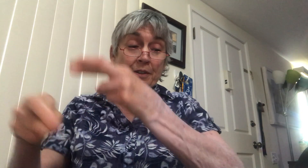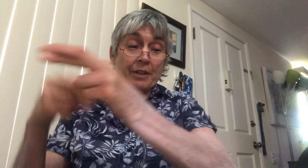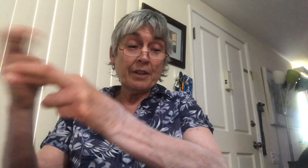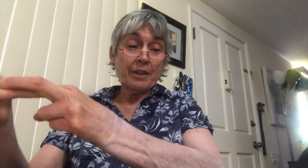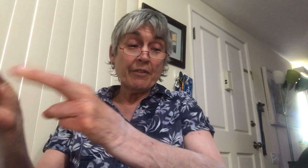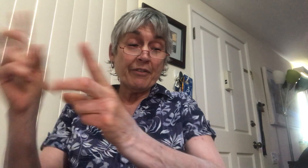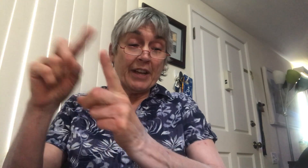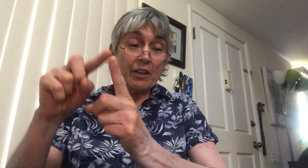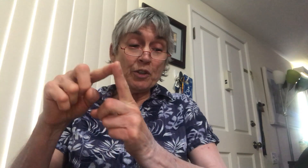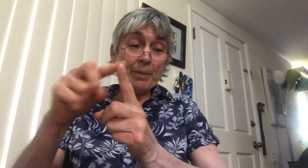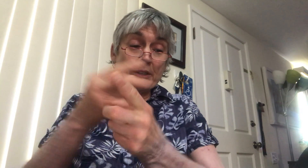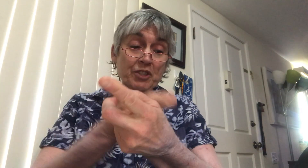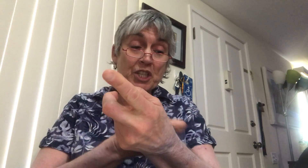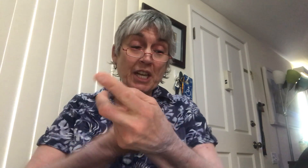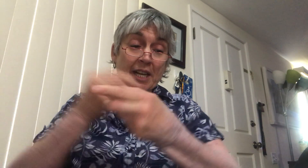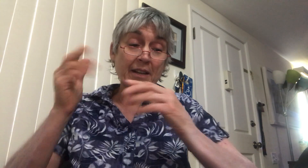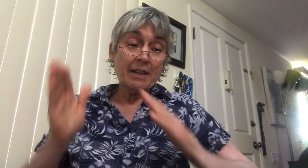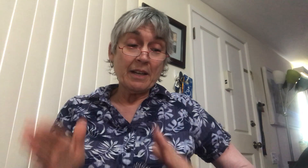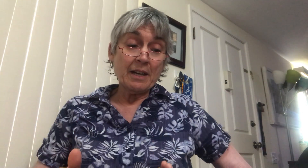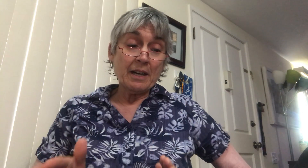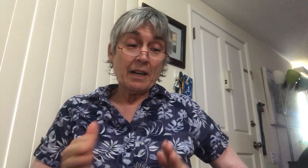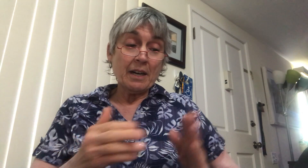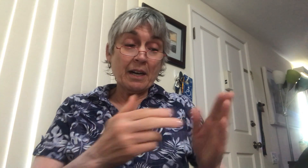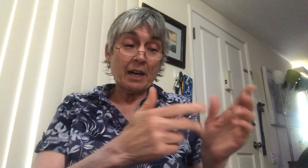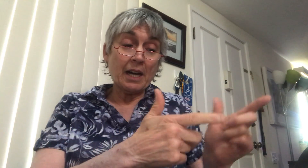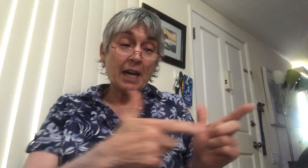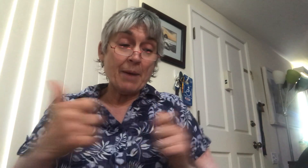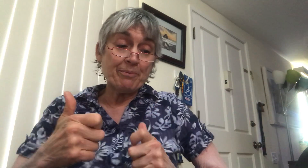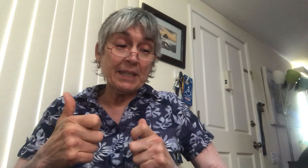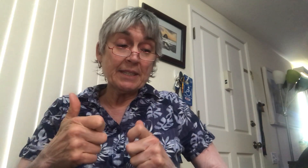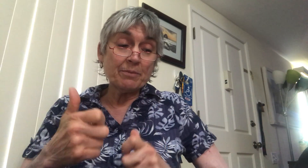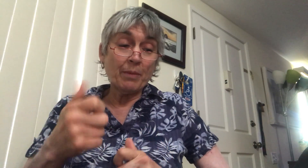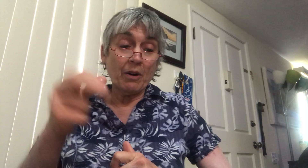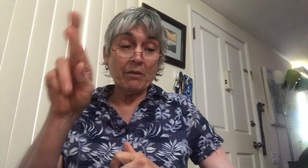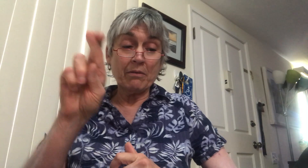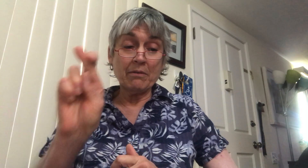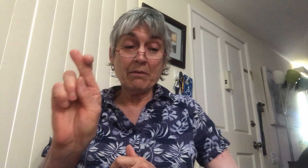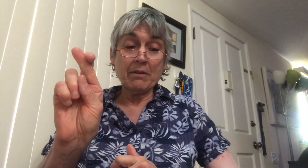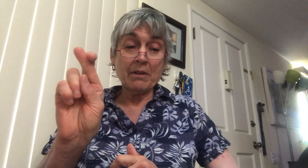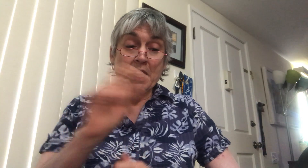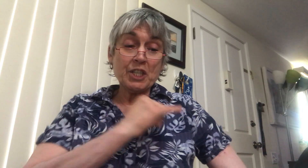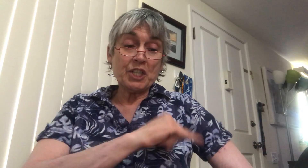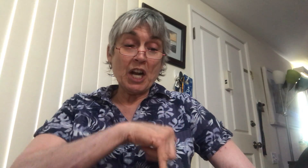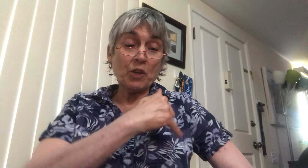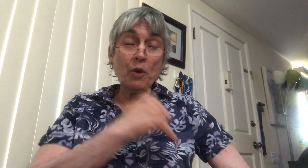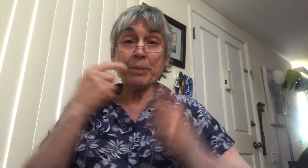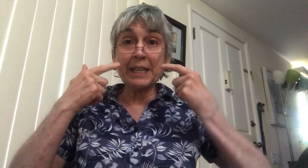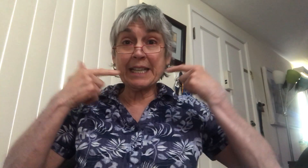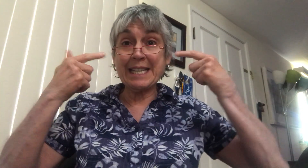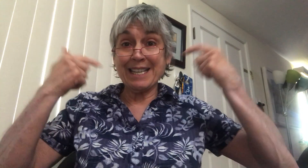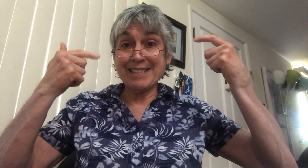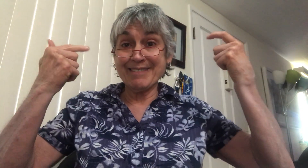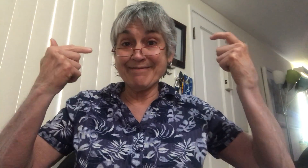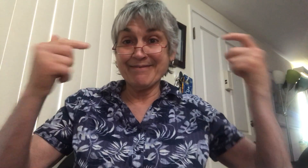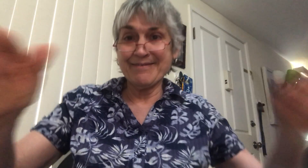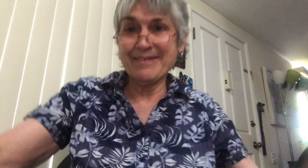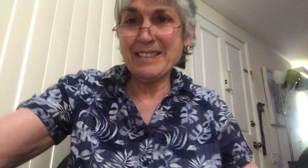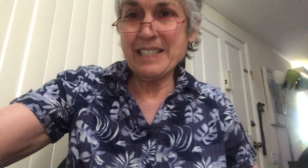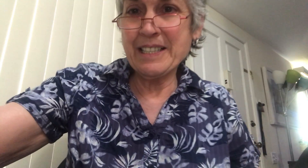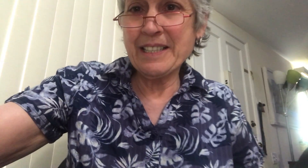vers le berger. Rapidement, Jacob rit. ! ! Sous-titrage